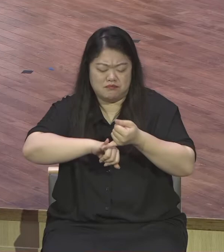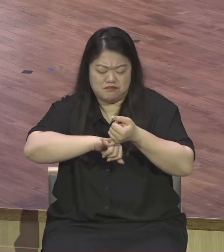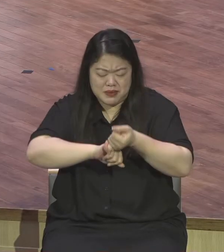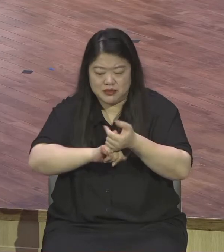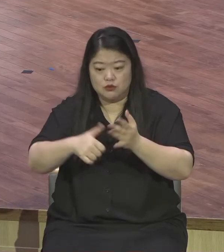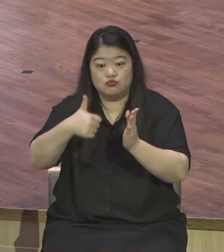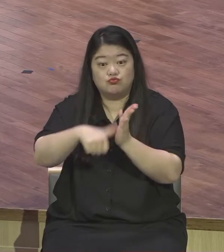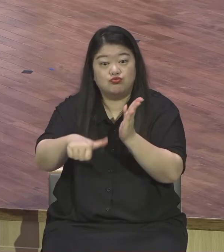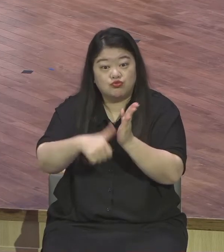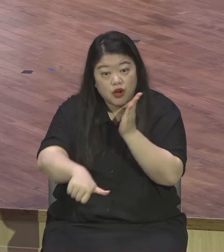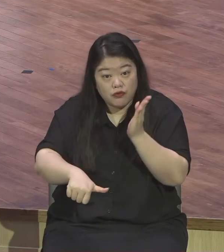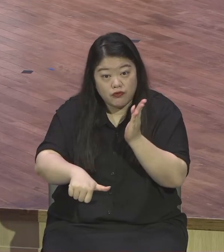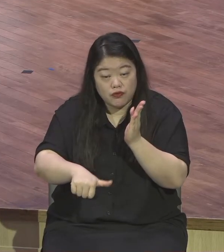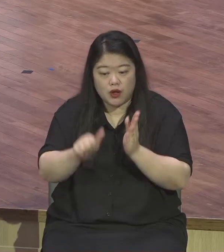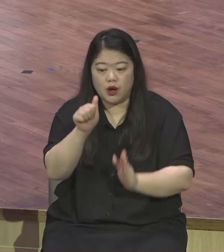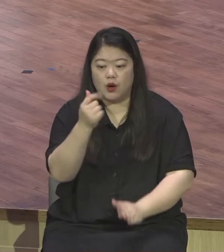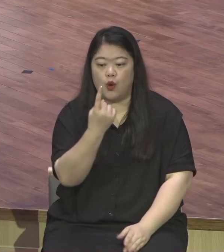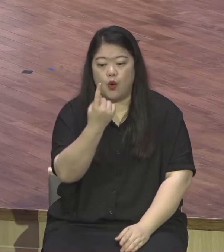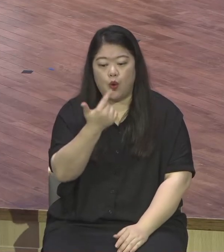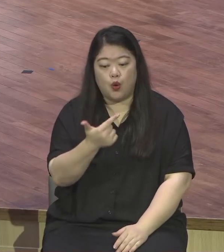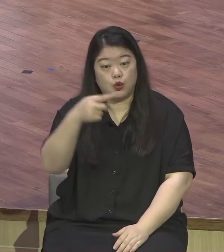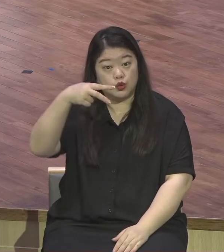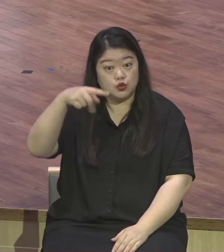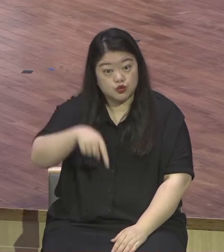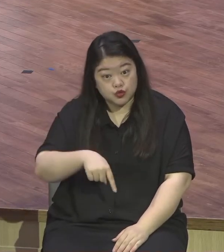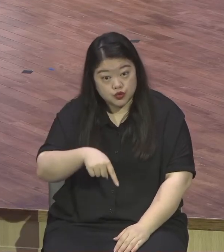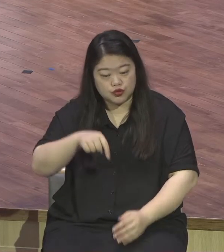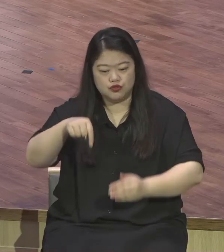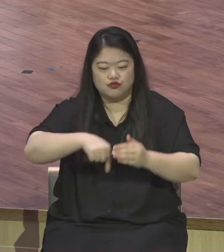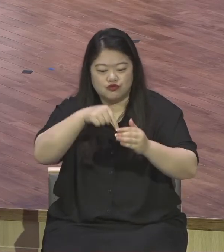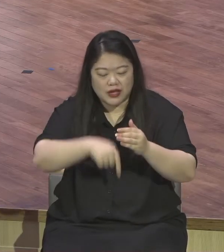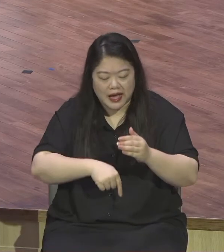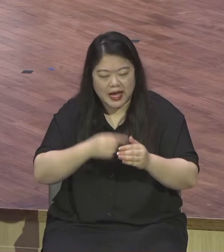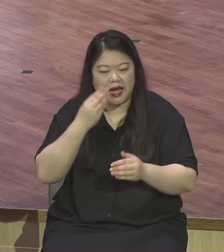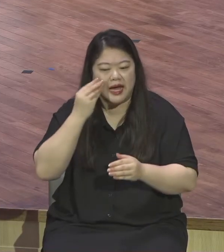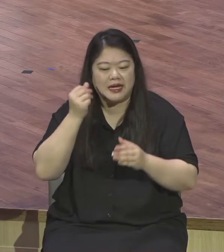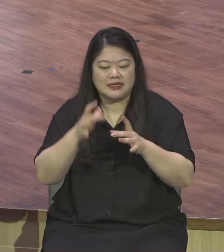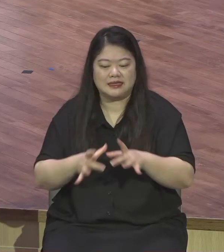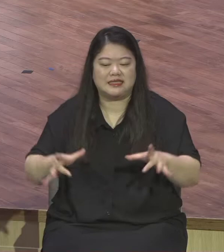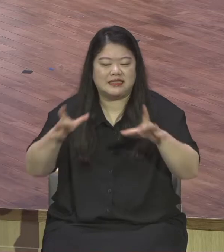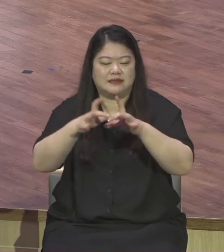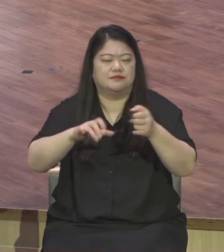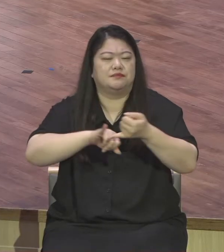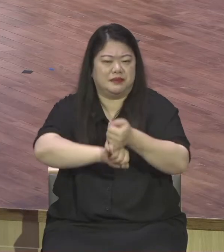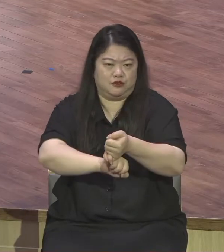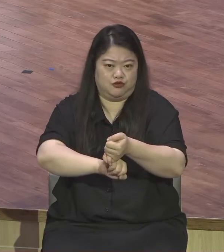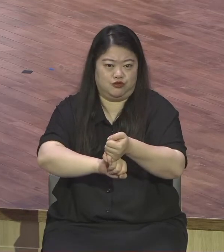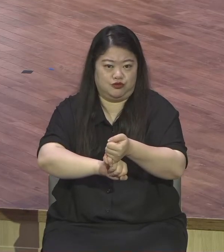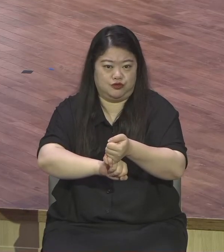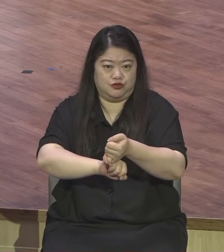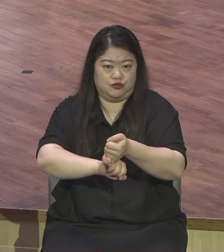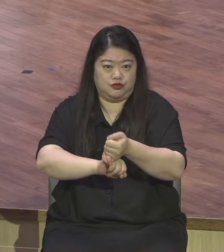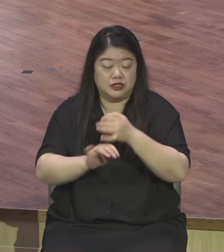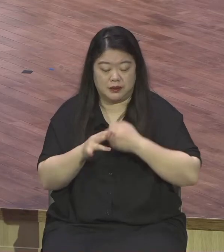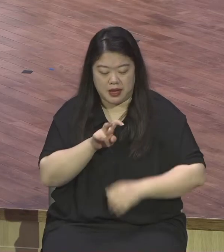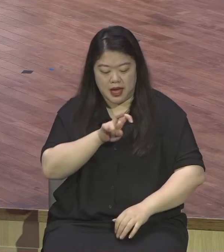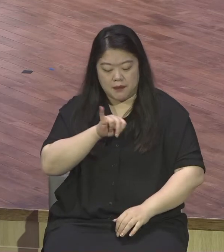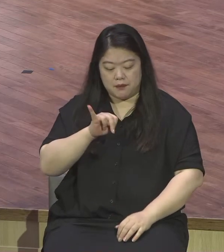혼수감의 향유가 들어가요 가장 중요하게 마리아는 자신의 전부라고 할 수 있는